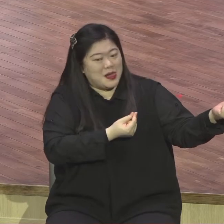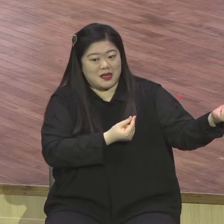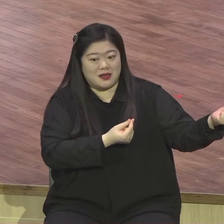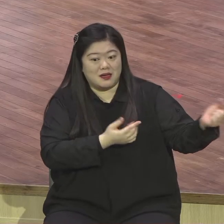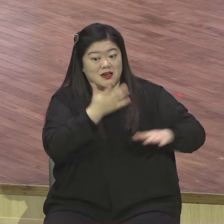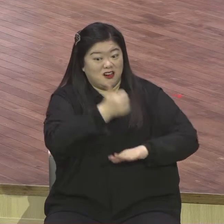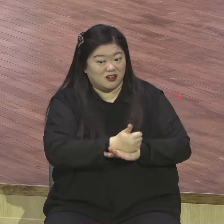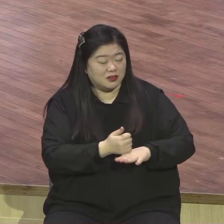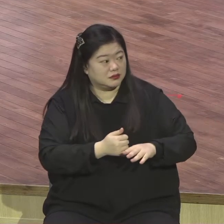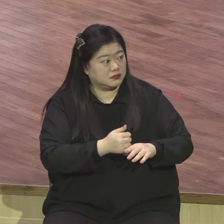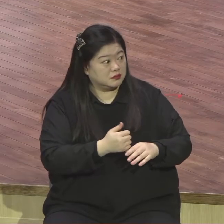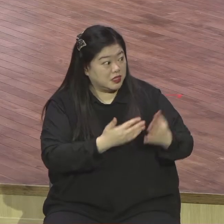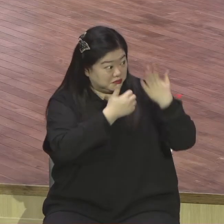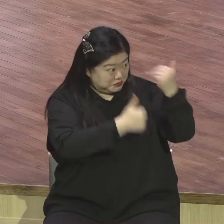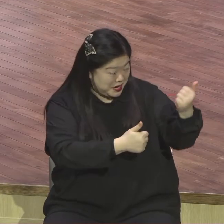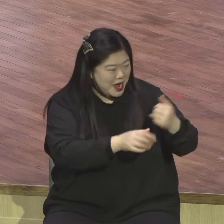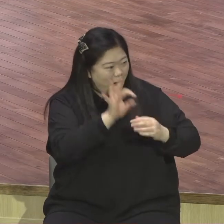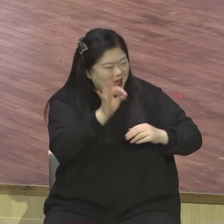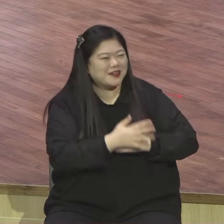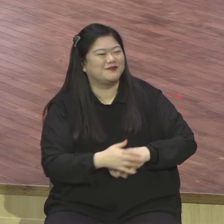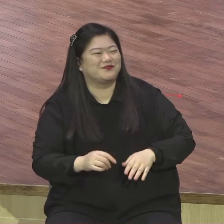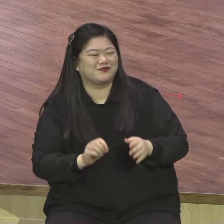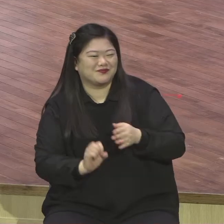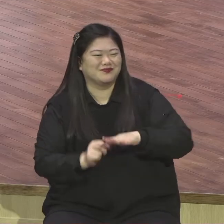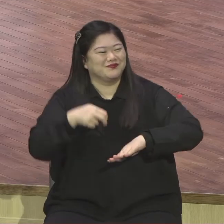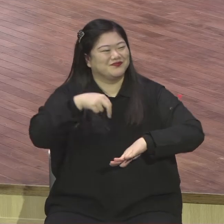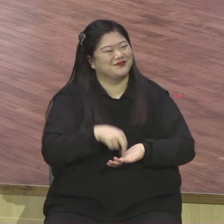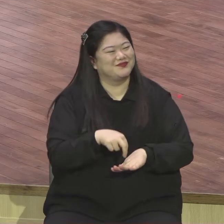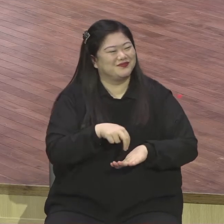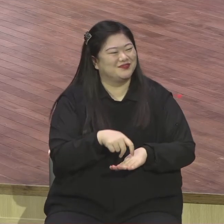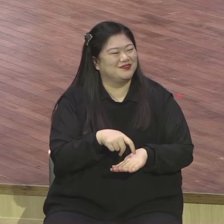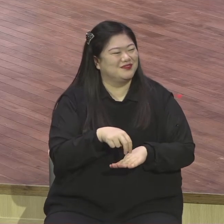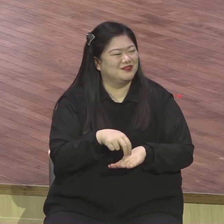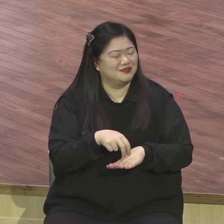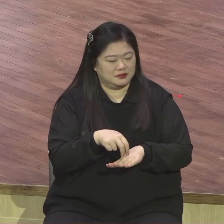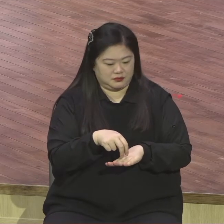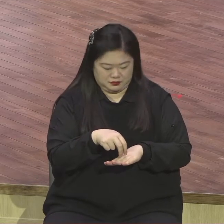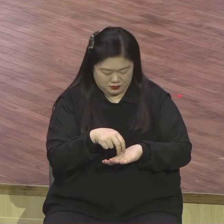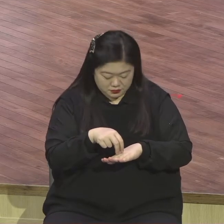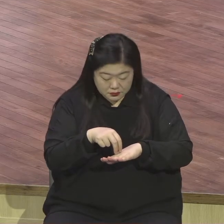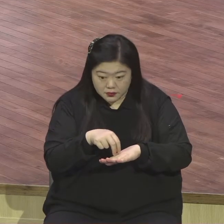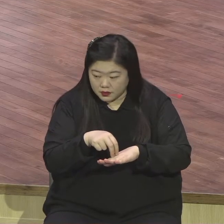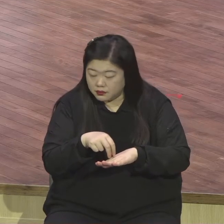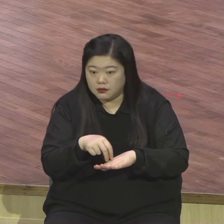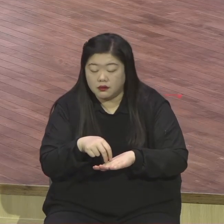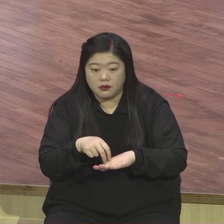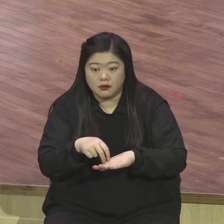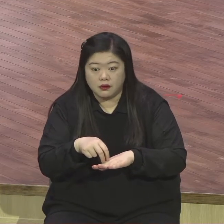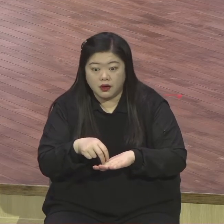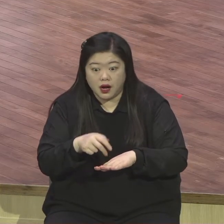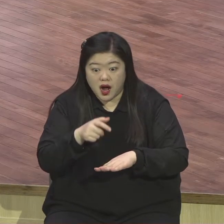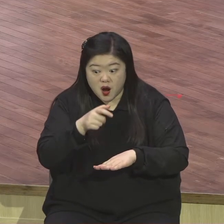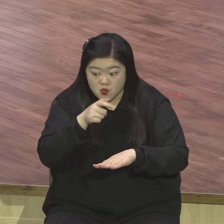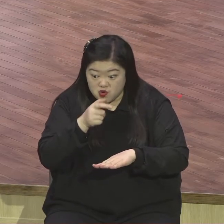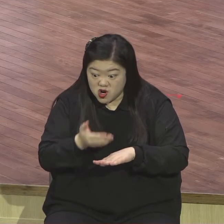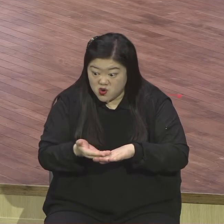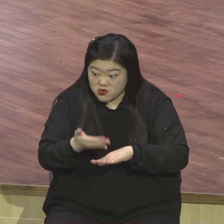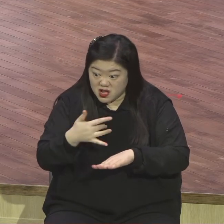걸어가다 보니까 내가 정신을 차려보면 내가 지금 뭐하고 있어야죠 내가 지금 물 위로 걸어 물 위로 걸어 바람이